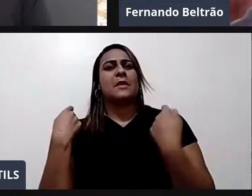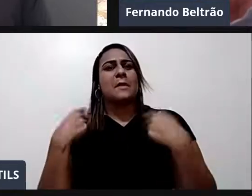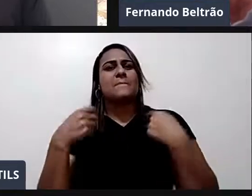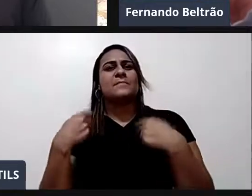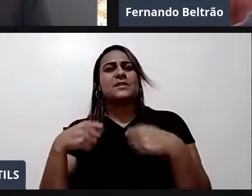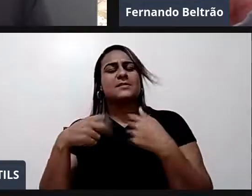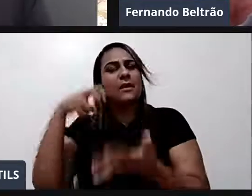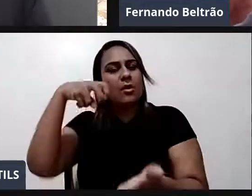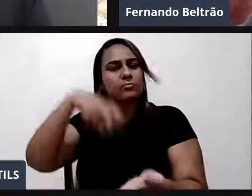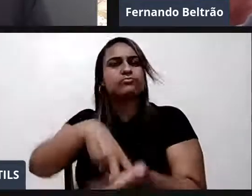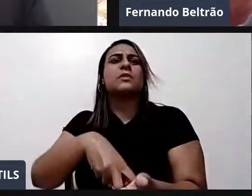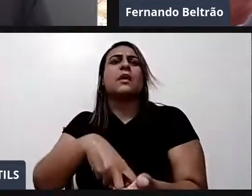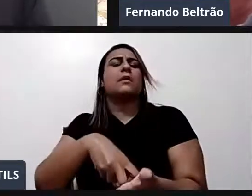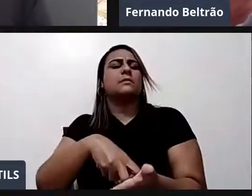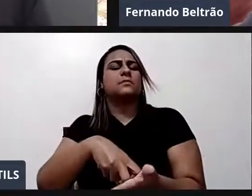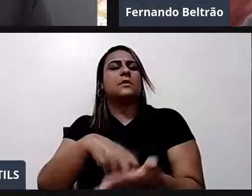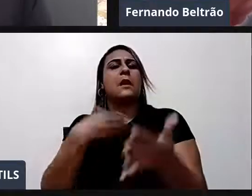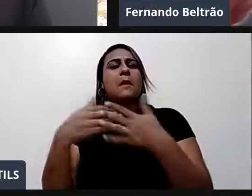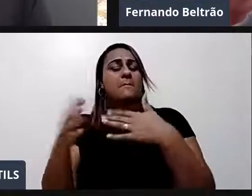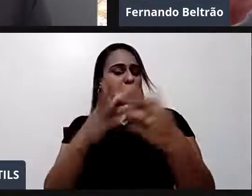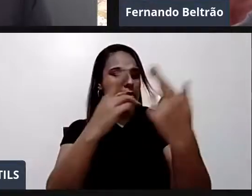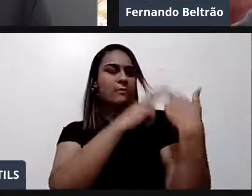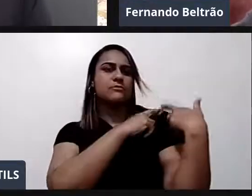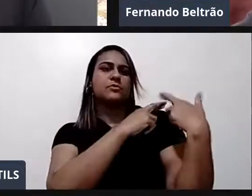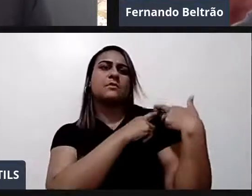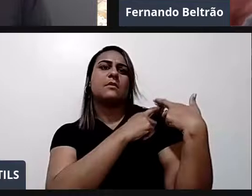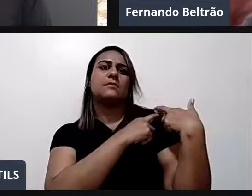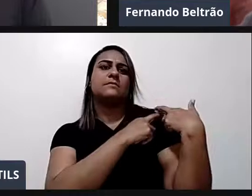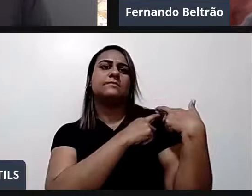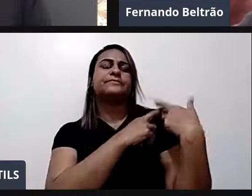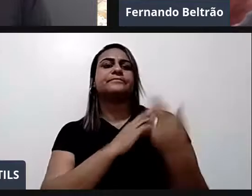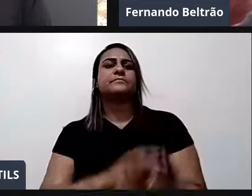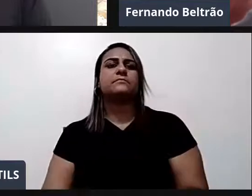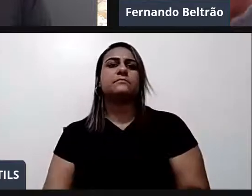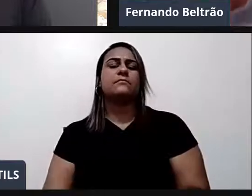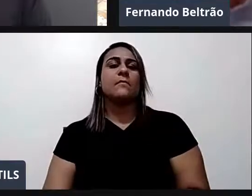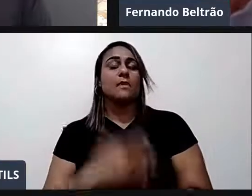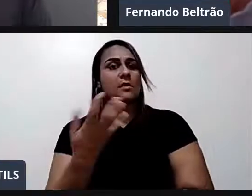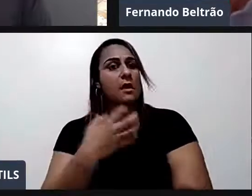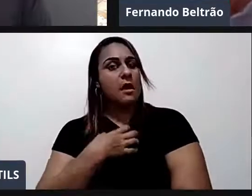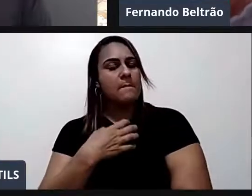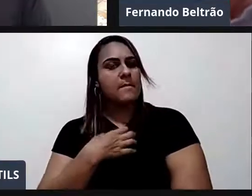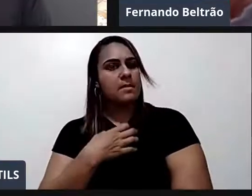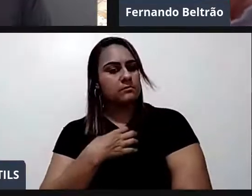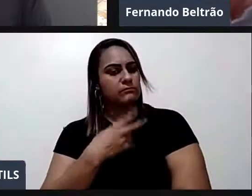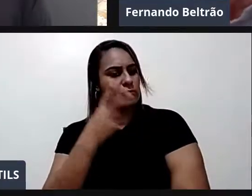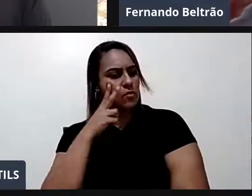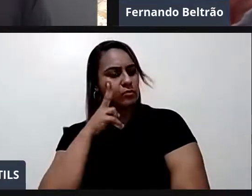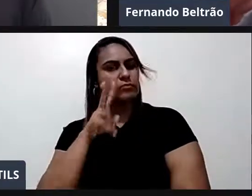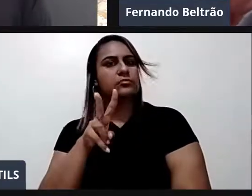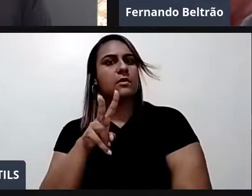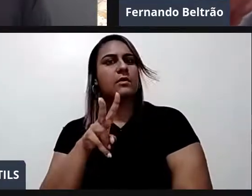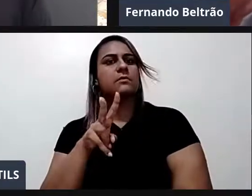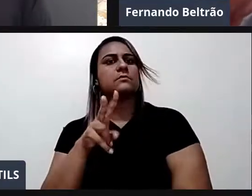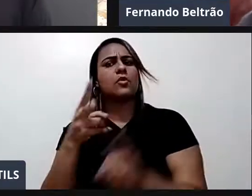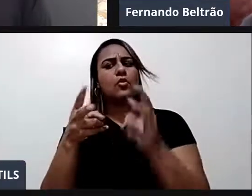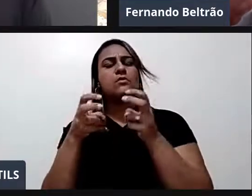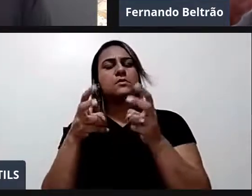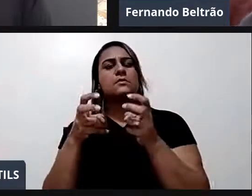dedicado envolvido. Veja. Isso é a maneira que eu enxergo. Eu estou na Universidade de Pernambuco há 30 anos. Veja. Eu nunca